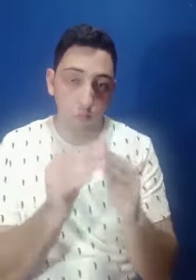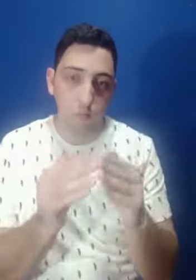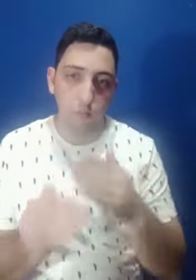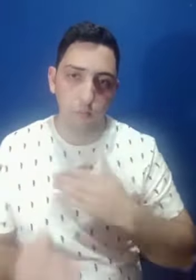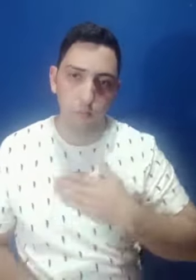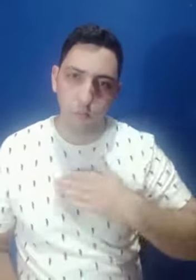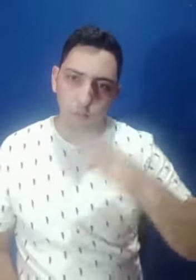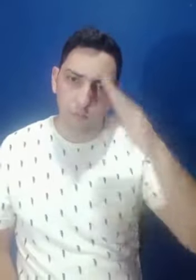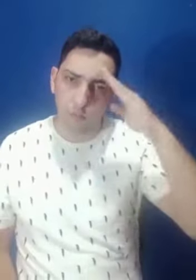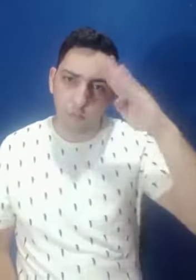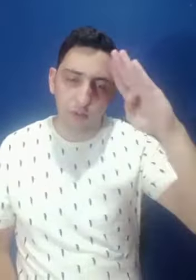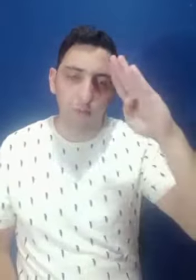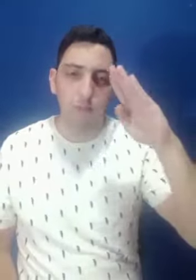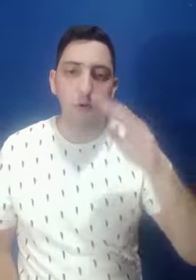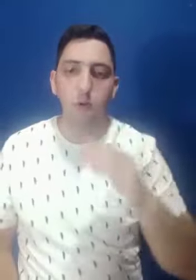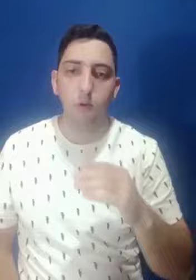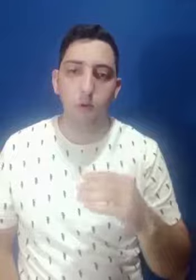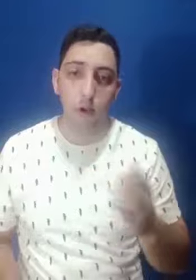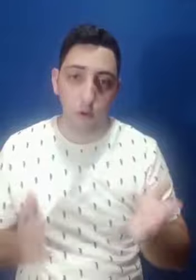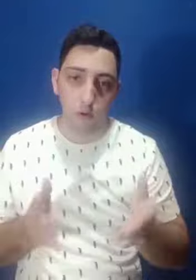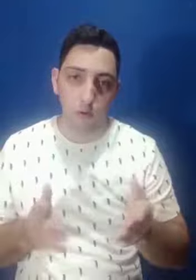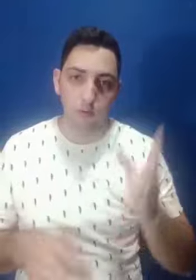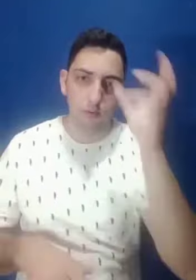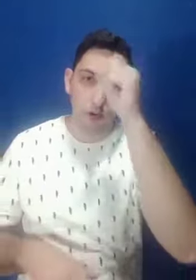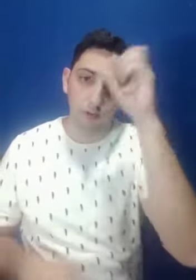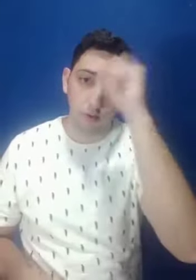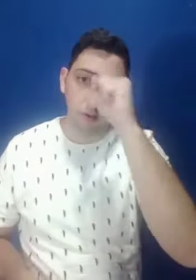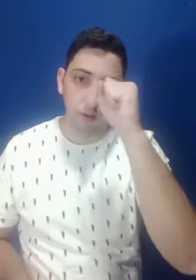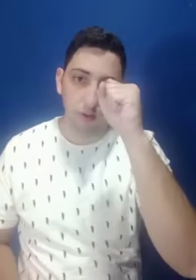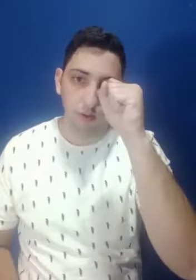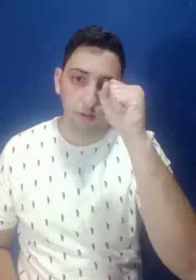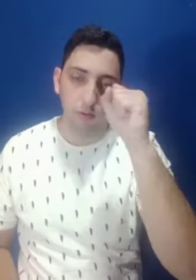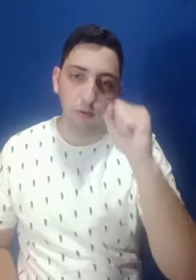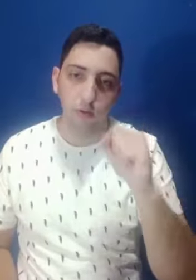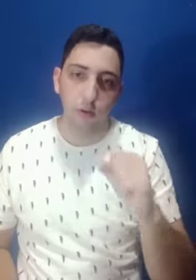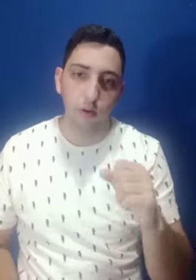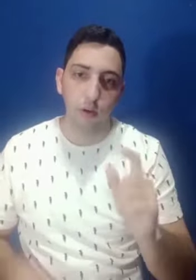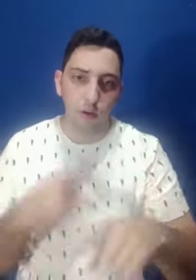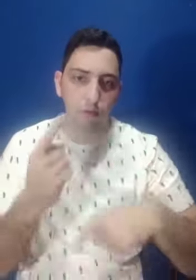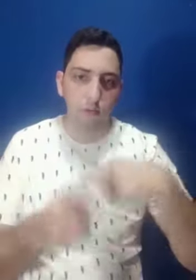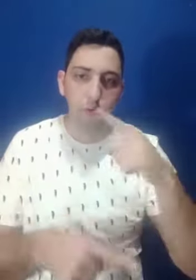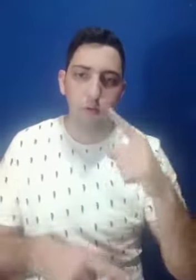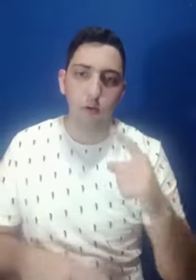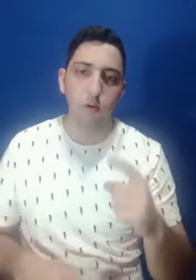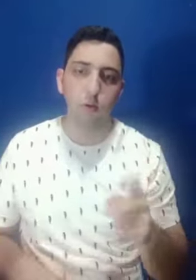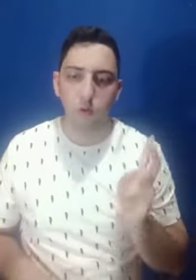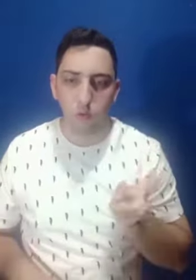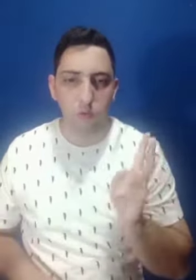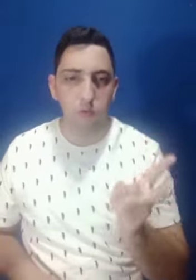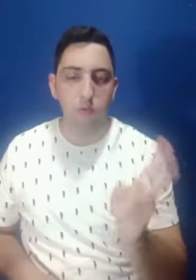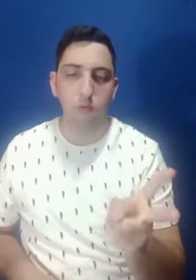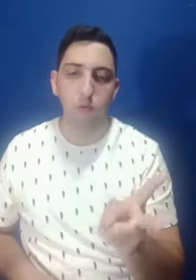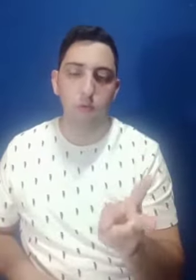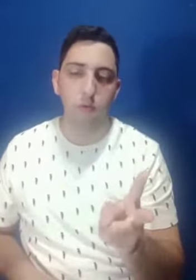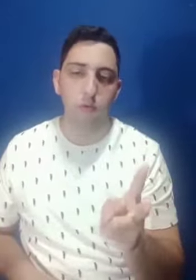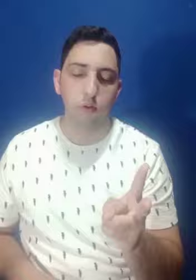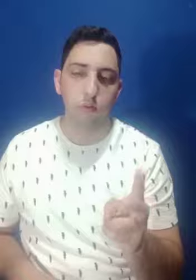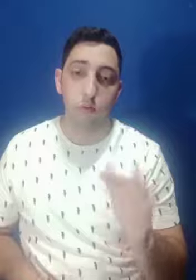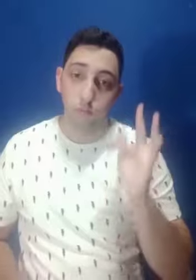Eu sou professor. E meu foco principal agora é aprender e continuar